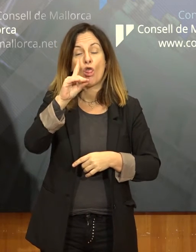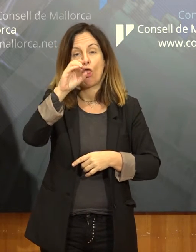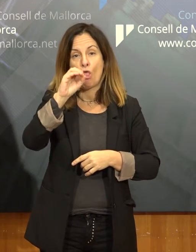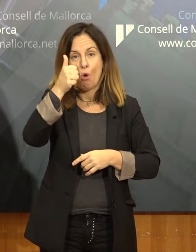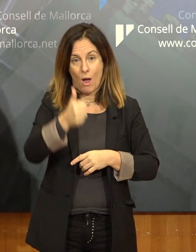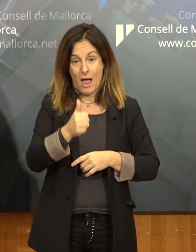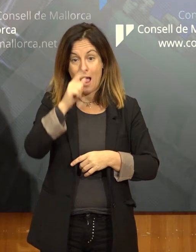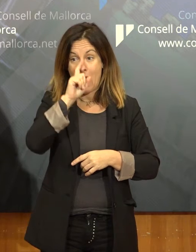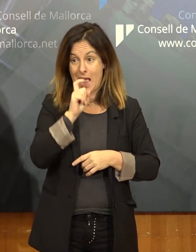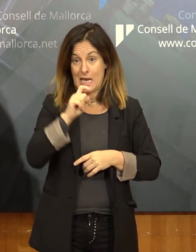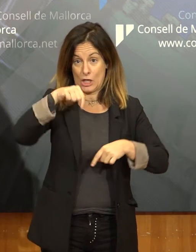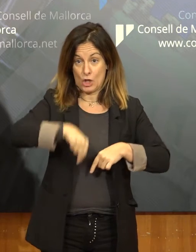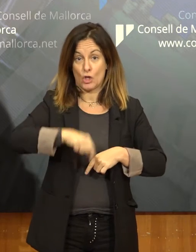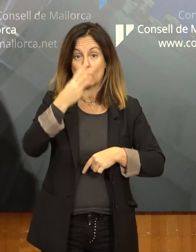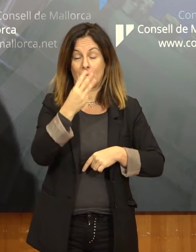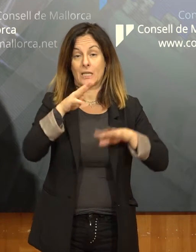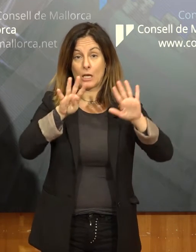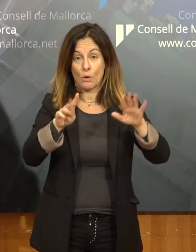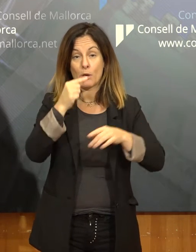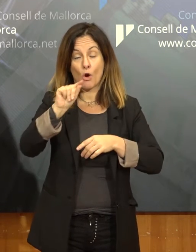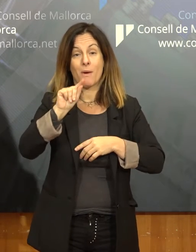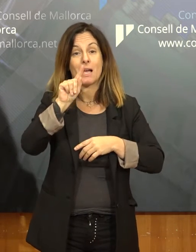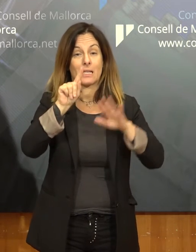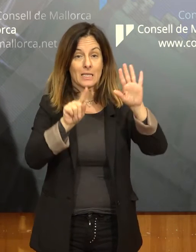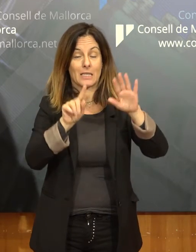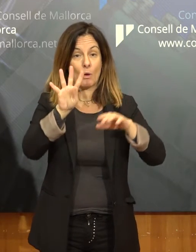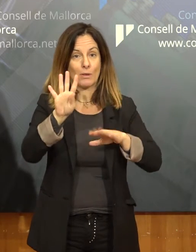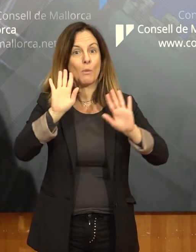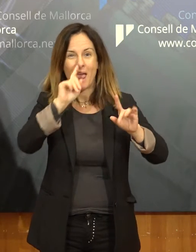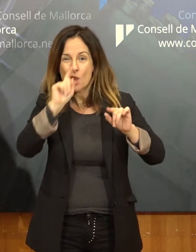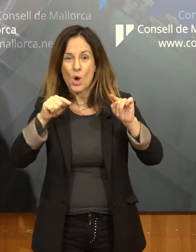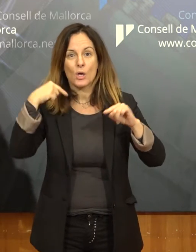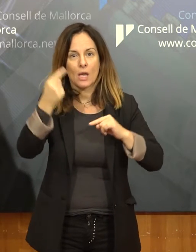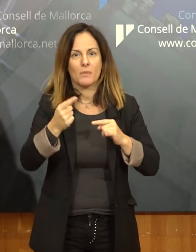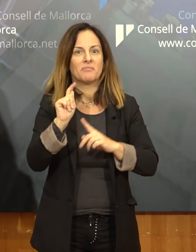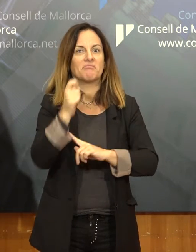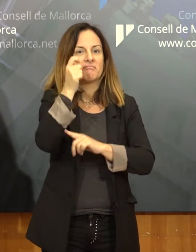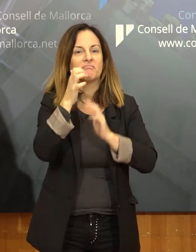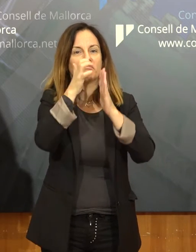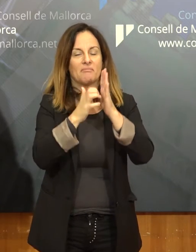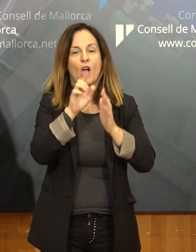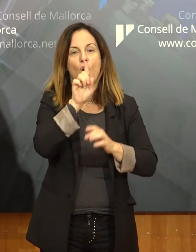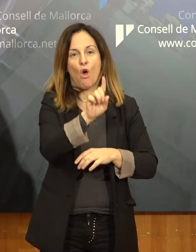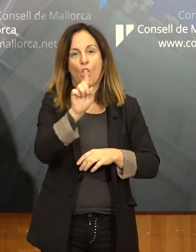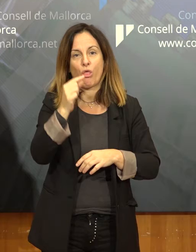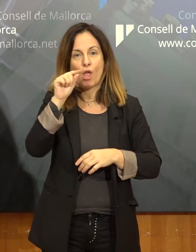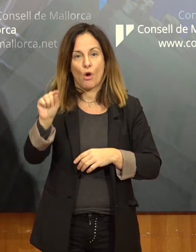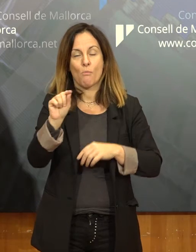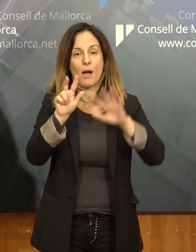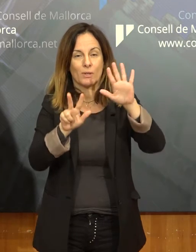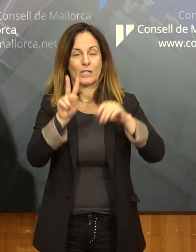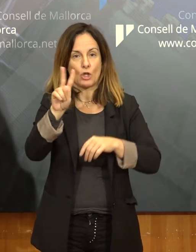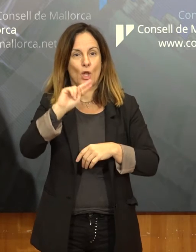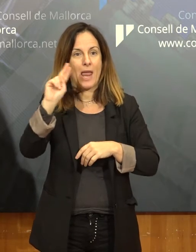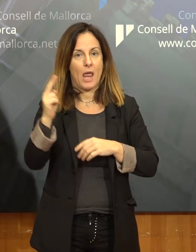39,64, però per l'any que ve l'hem aconseguit baixar ni més ni manco que 11,82 euros.